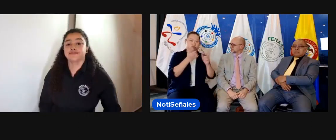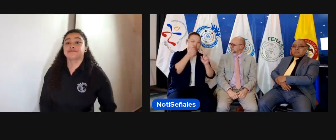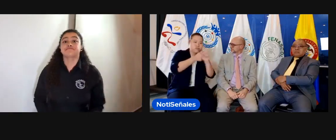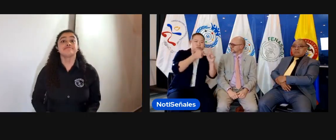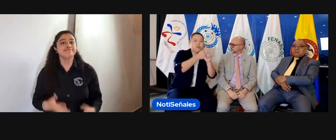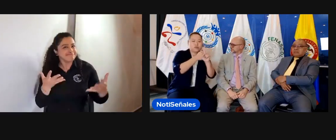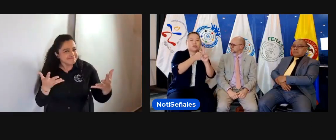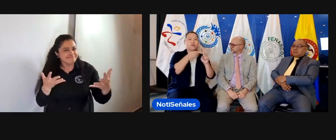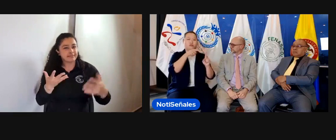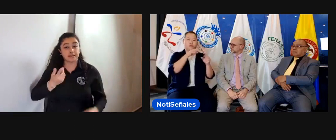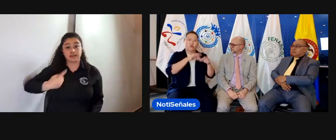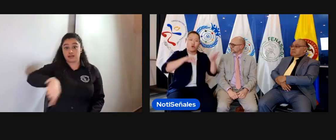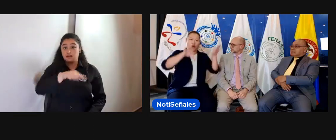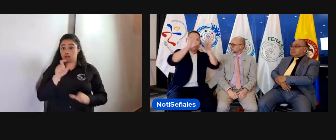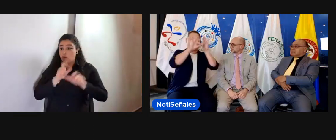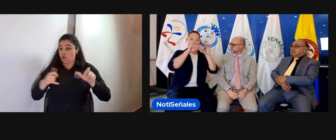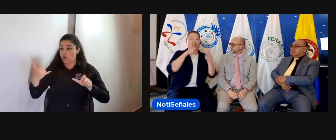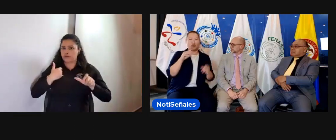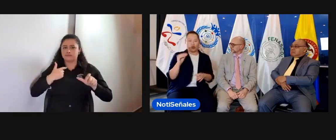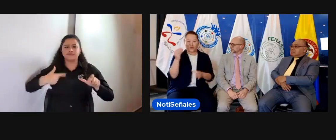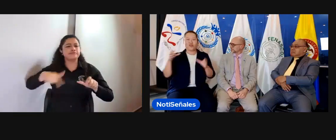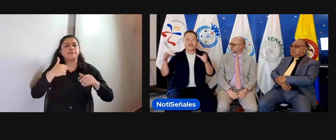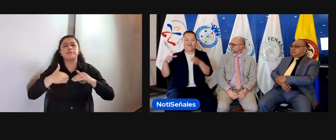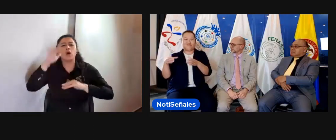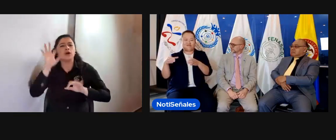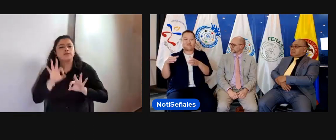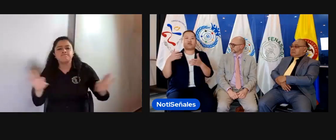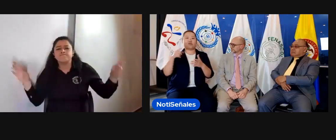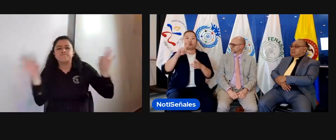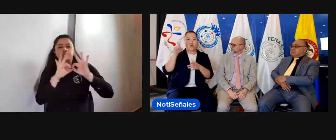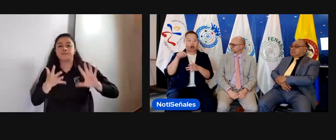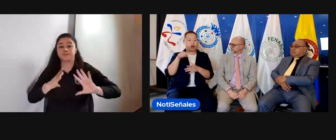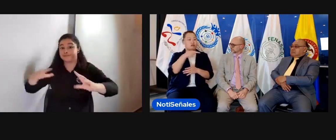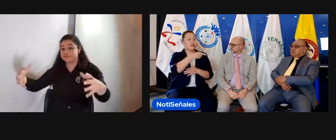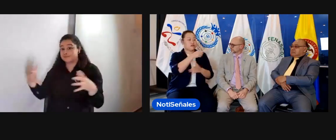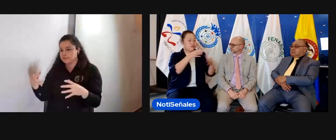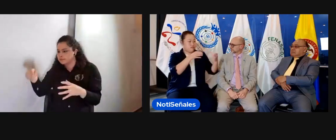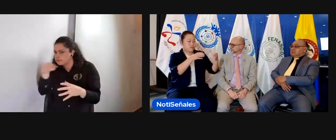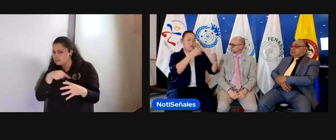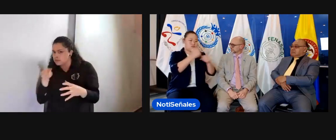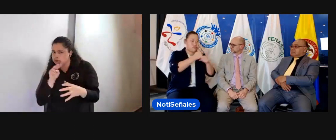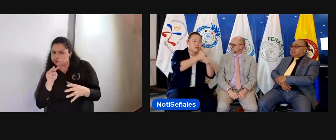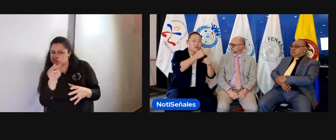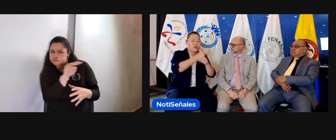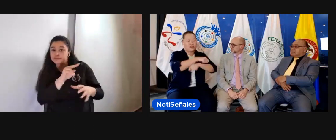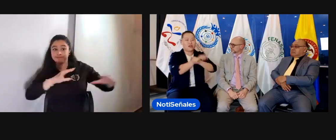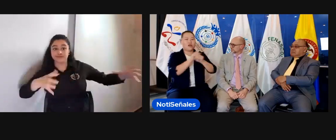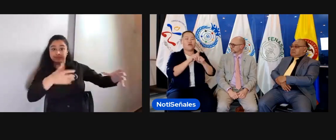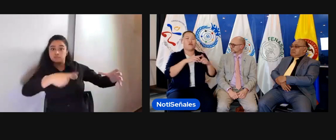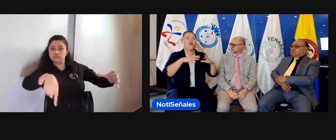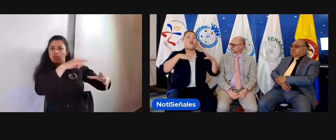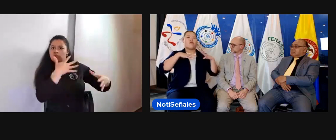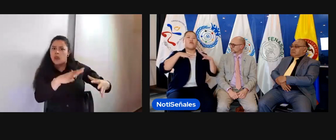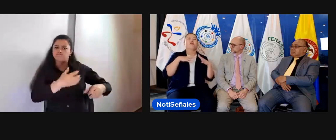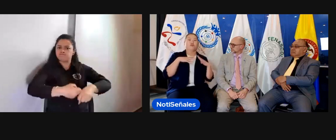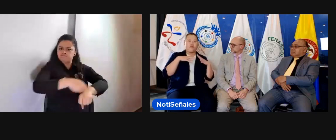Sí, efectivamente, la Federación Mundial de Sordos y la sección de jóvenes también, dentro de su filosofía, buscan eso.